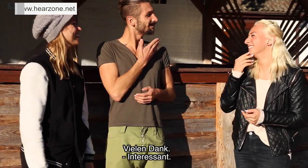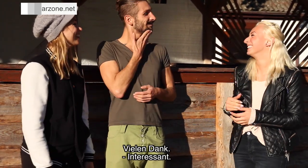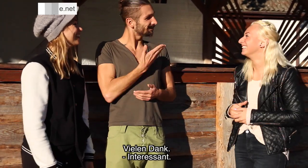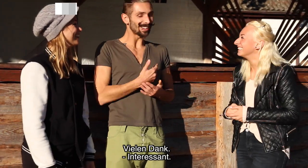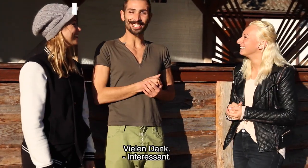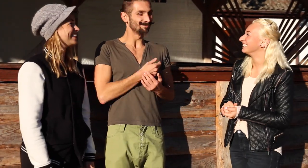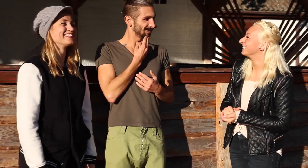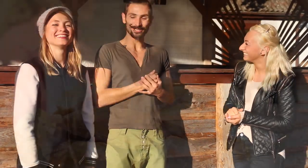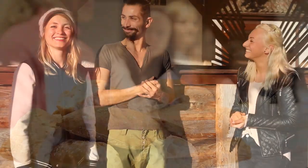Danke. Tschüss.